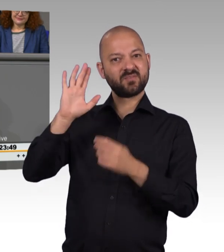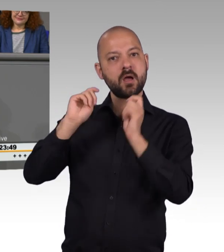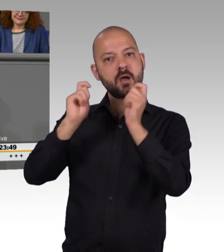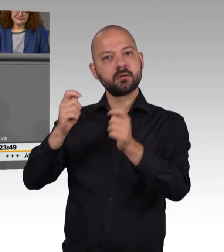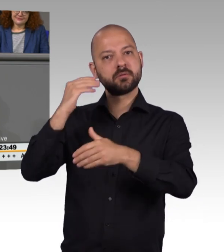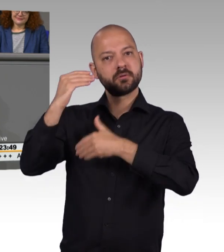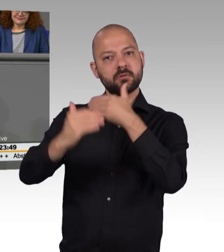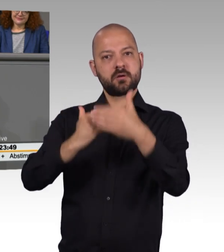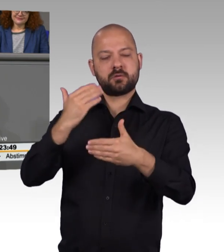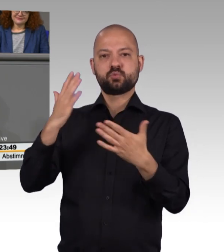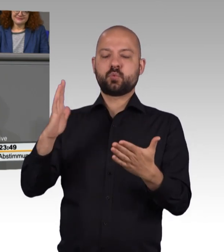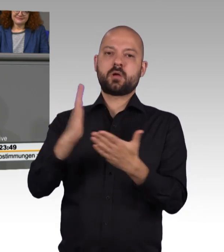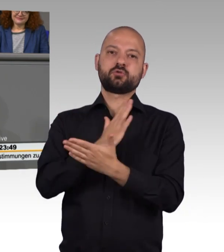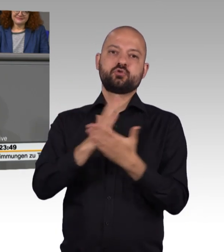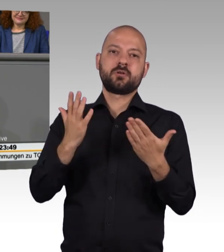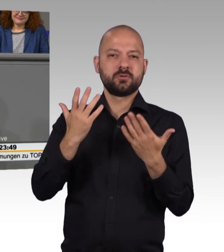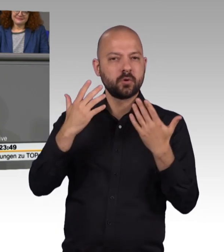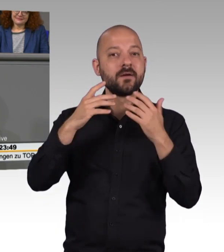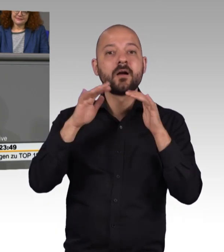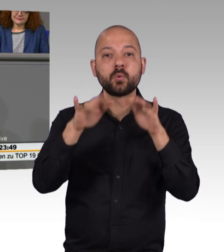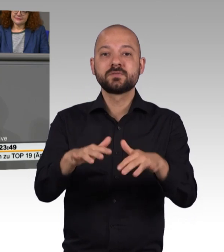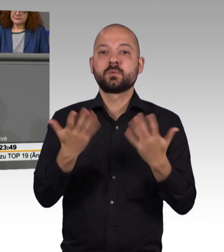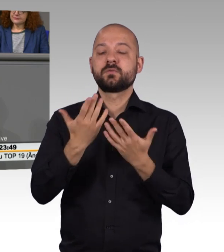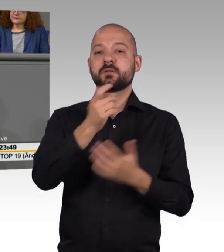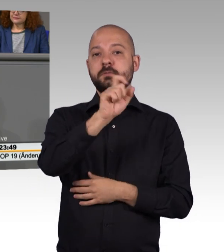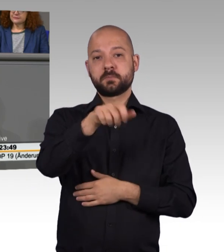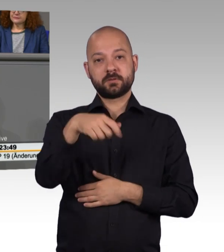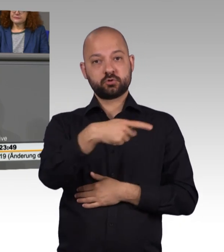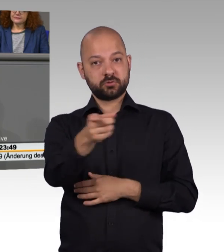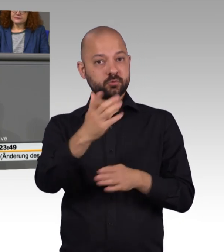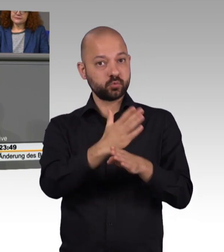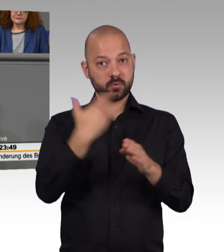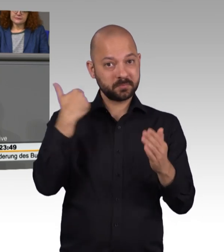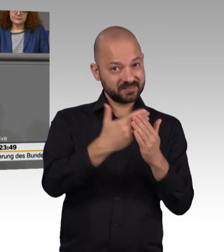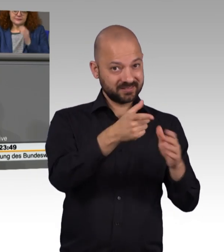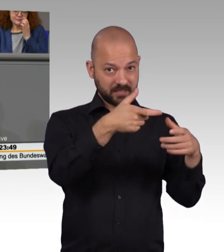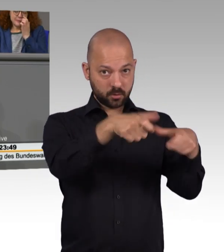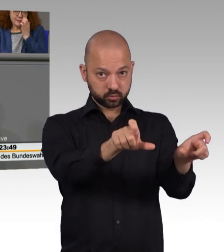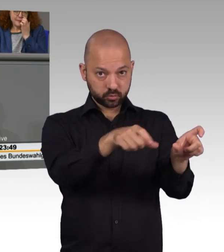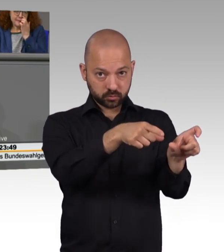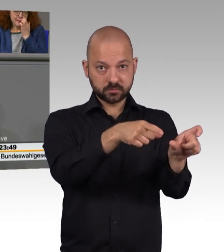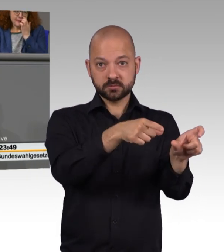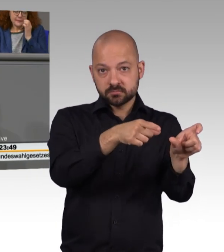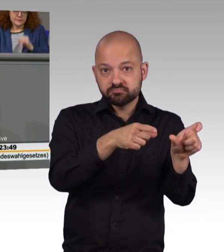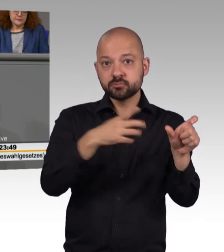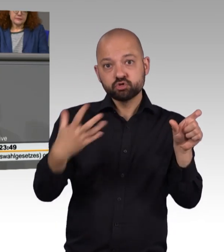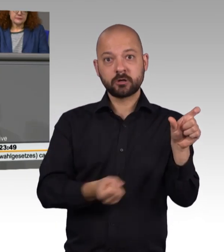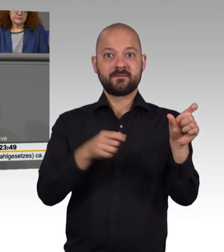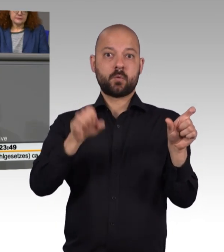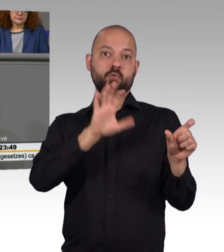mit der Folge, dass die Menschen, die vorher vom Wahlrecht ausgeschlossen waren, jetzt doch die Europawahl erreichen können. Das ist die gute Nachricht des Tages und das ist